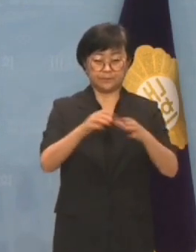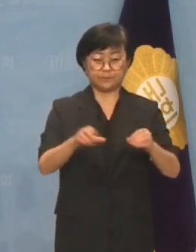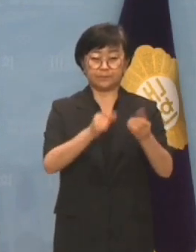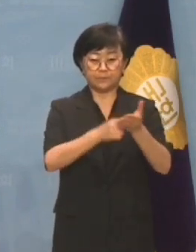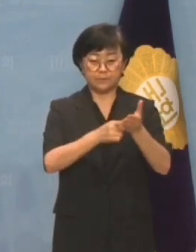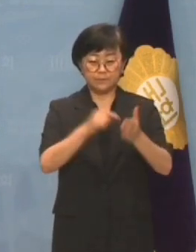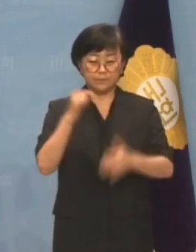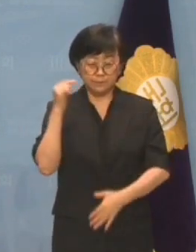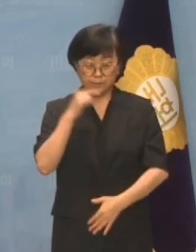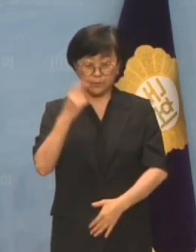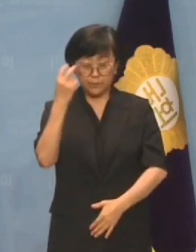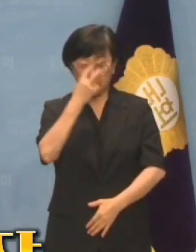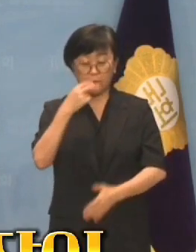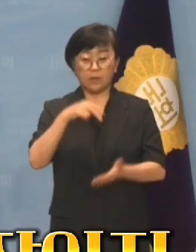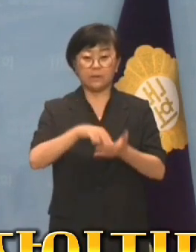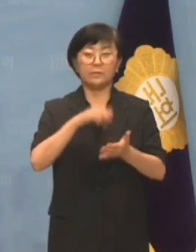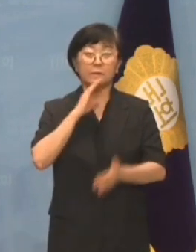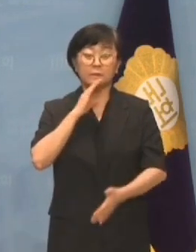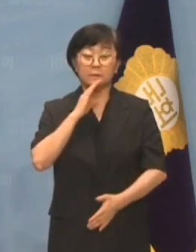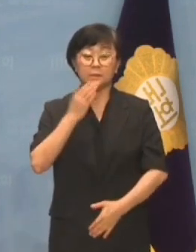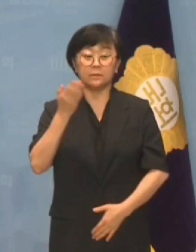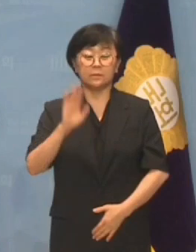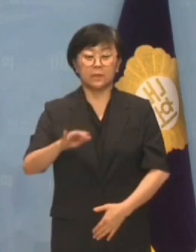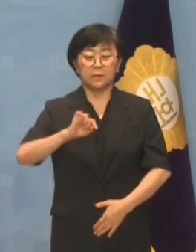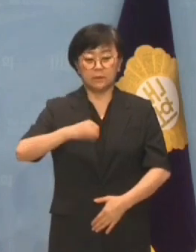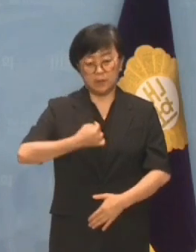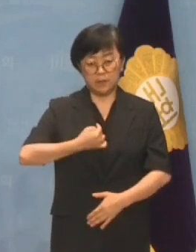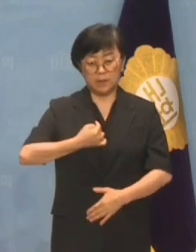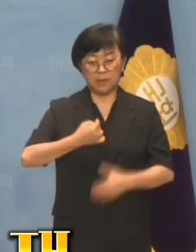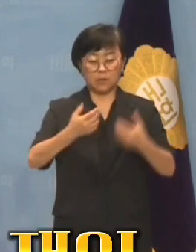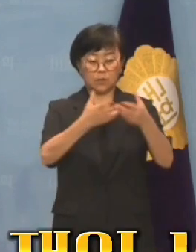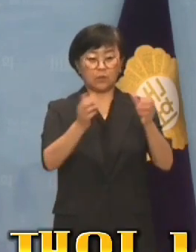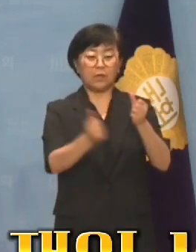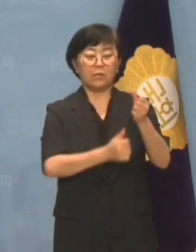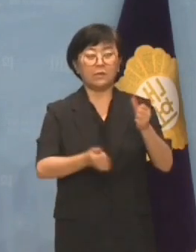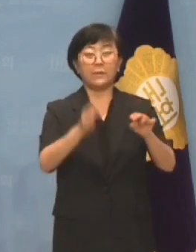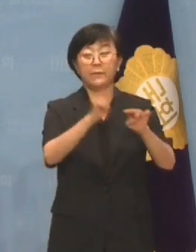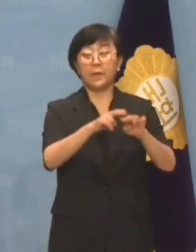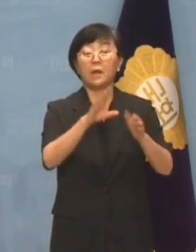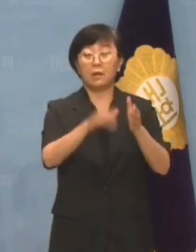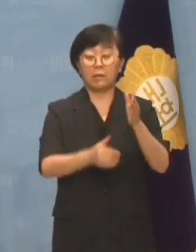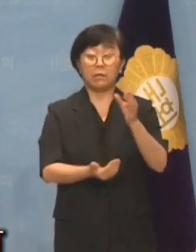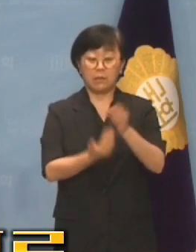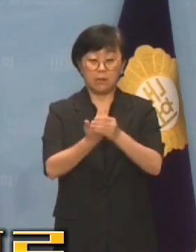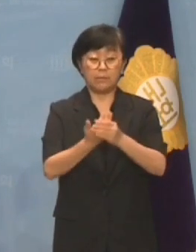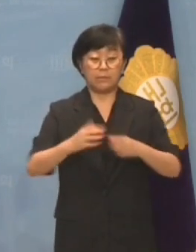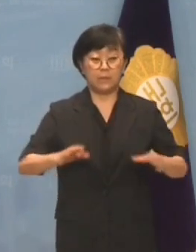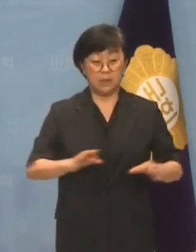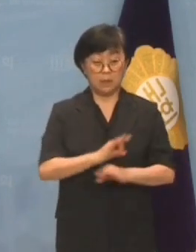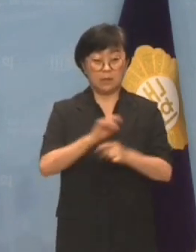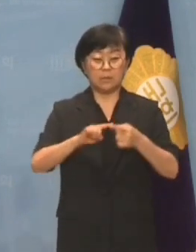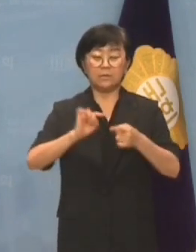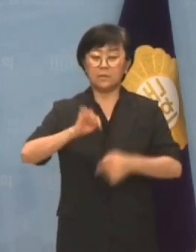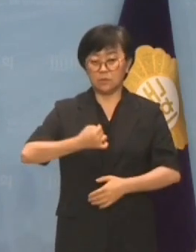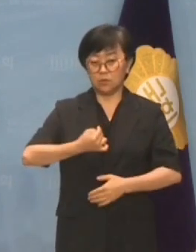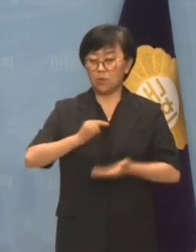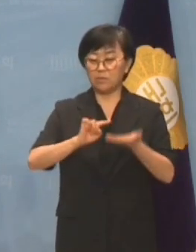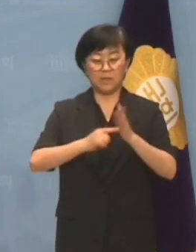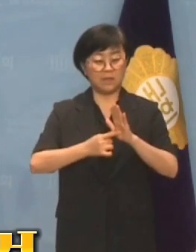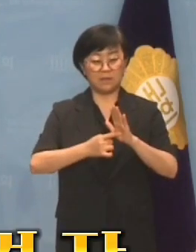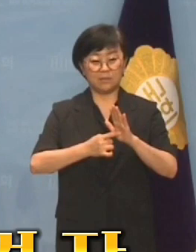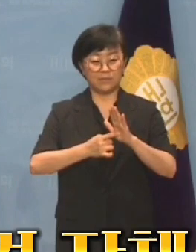엄정하게 조사하겠다는 입장이지만 자신의 도당위원장 재임 시절 발생한 비위를 스스로